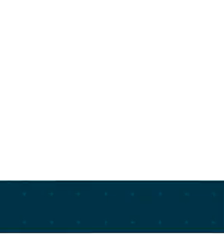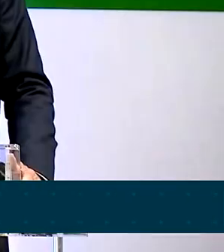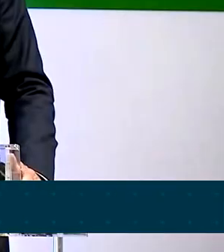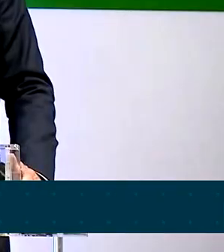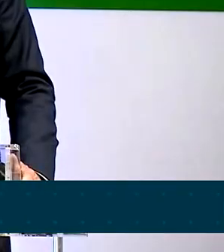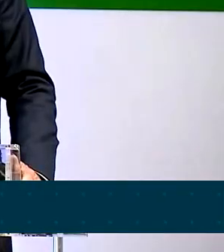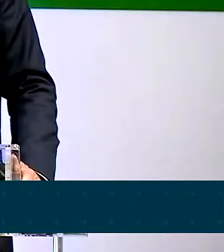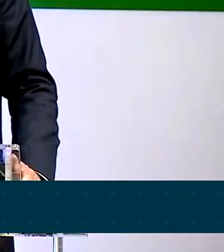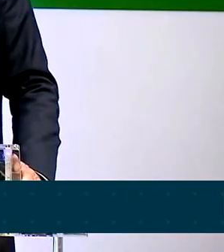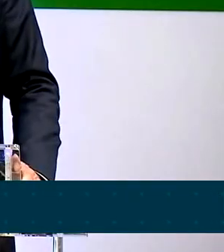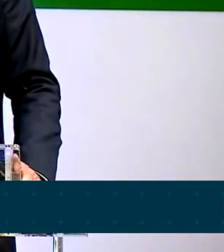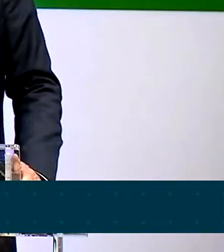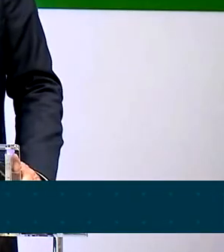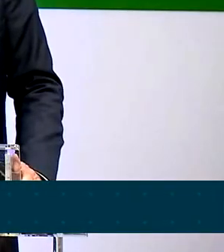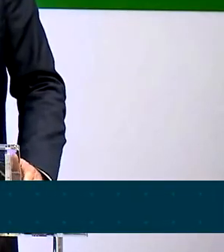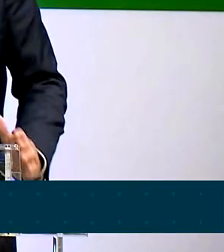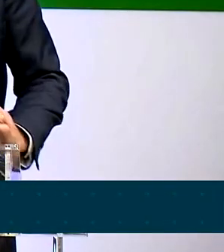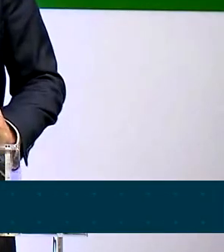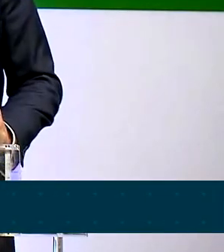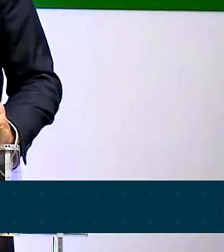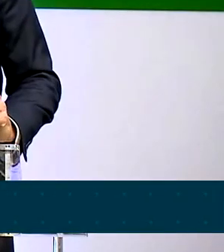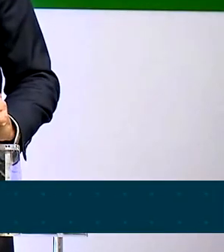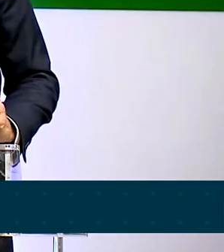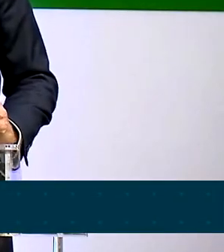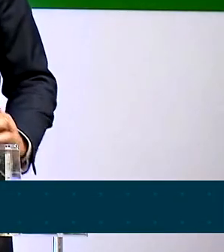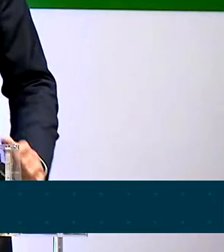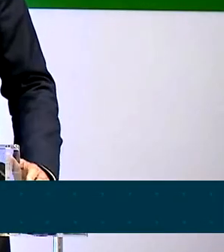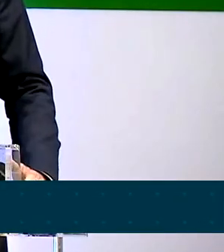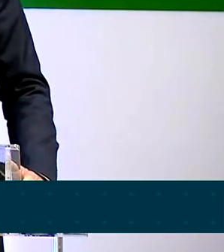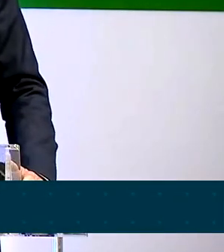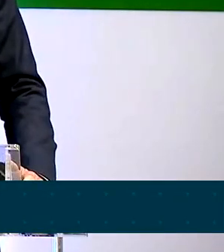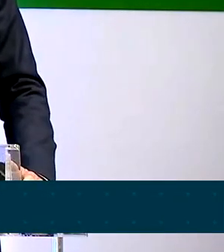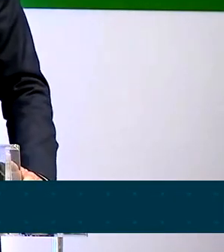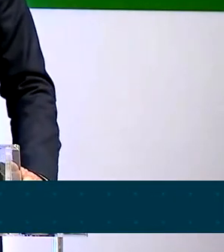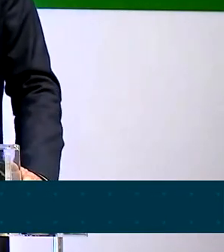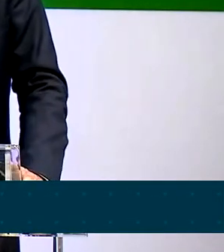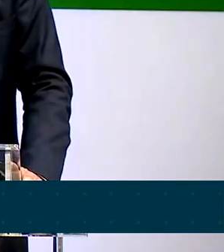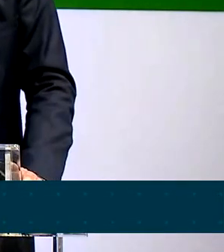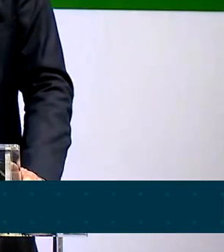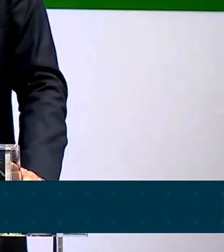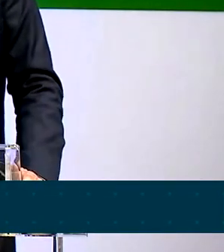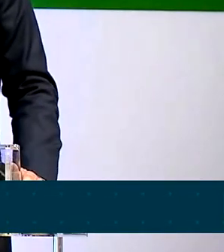pessoas, reduzindo até 40% a conta de luz, isso é muito bem-vindo.